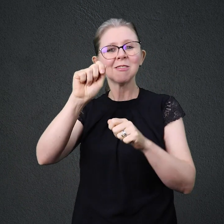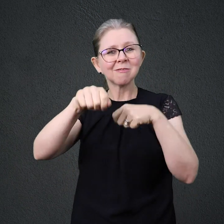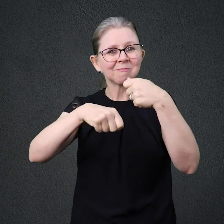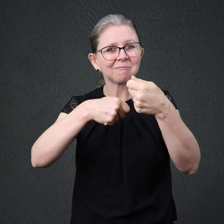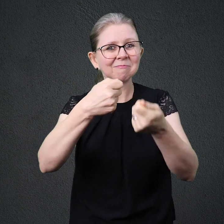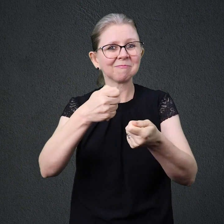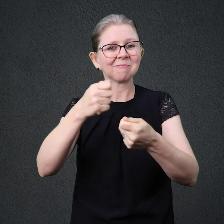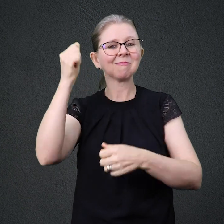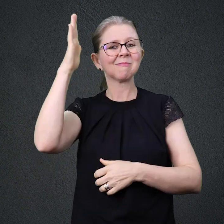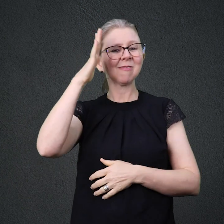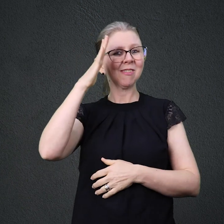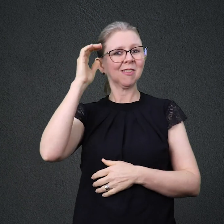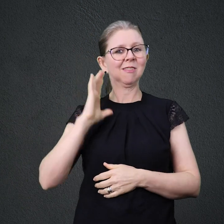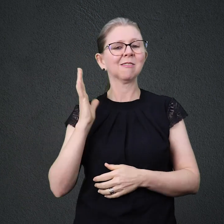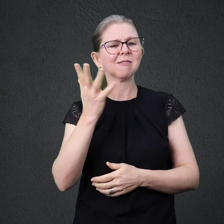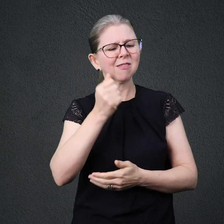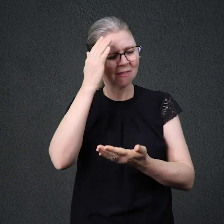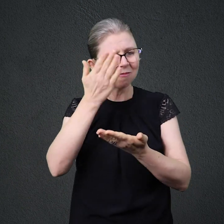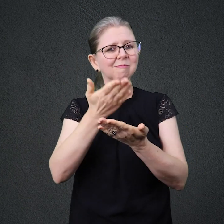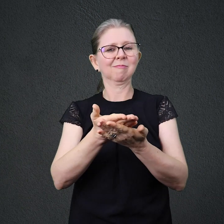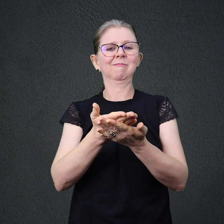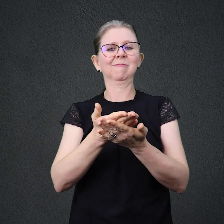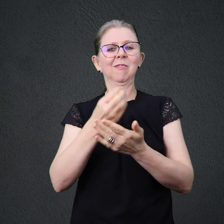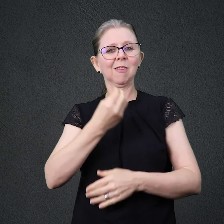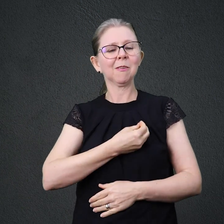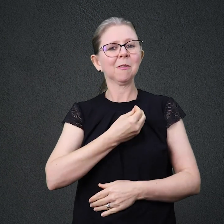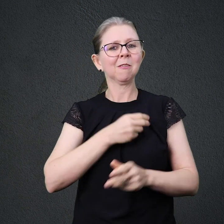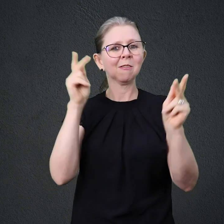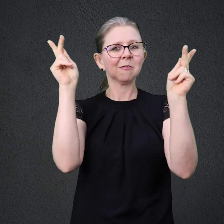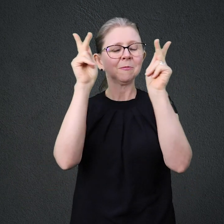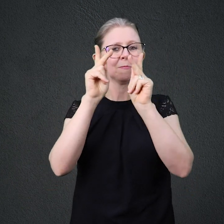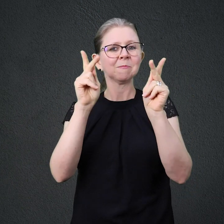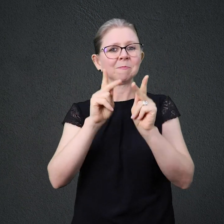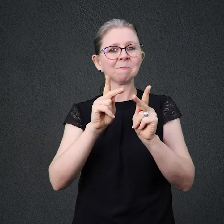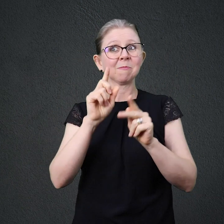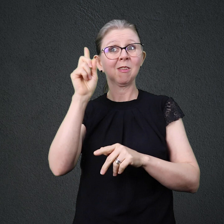Creia nisso, caro ouvinte E viva a paz de Deus hoje em sua vida